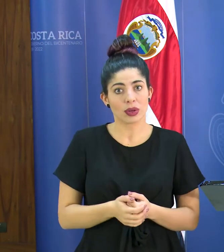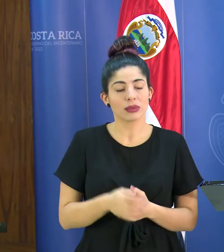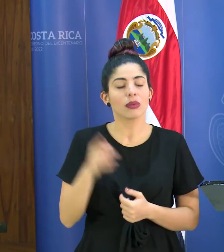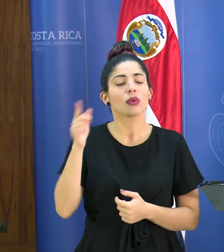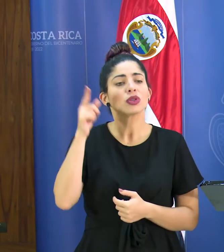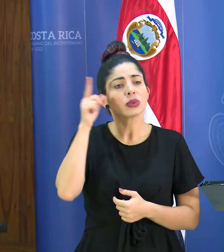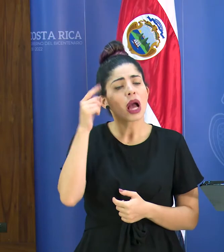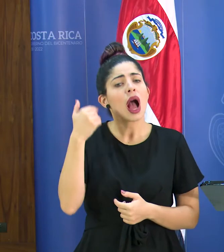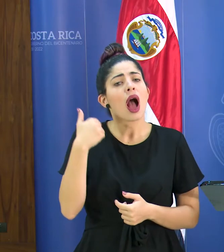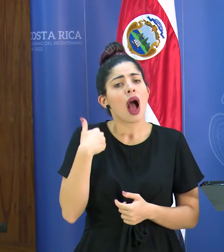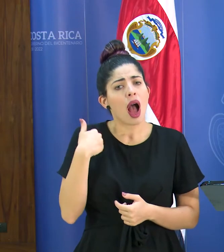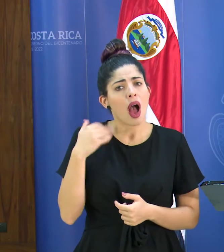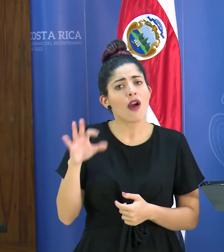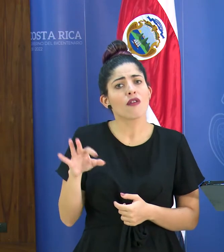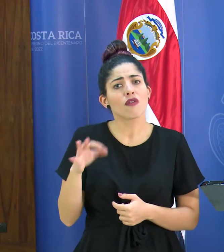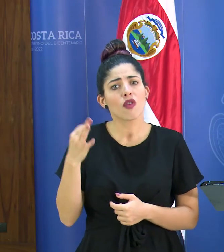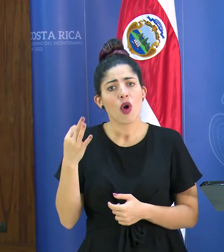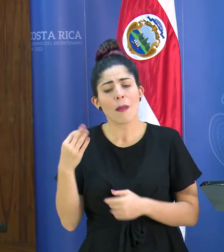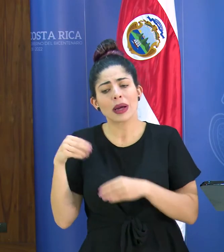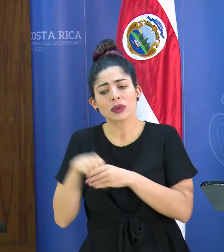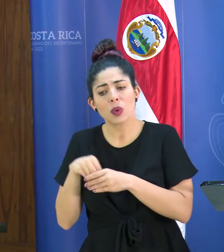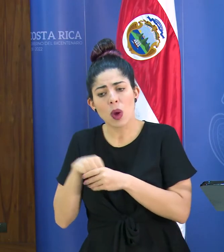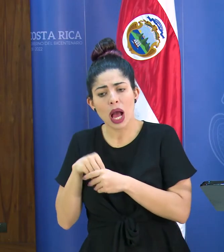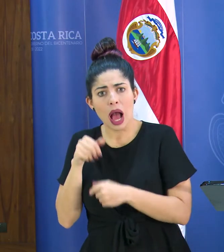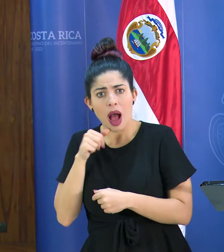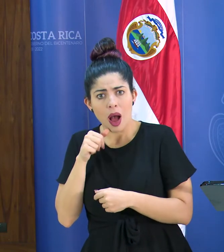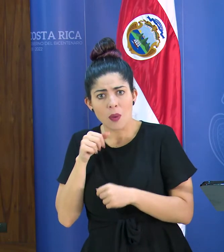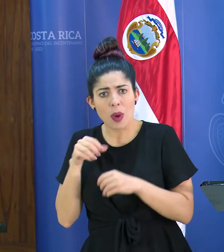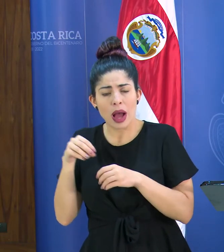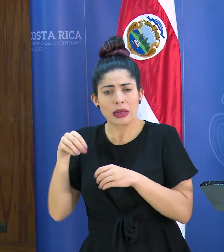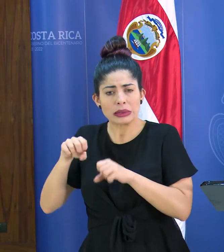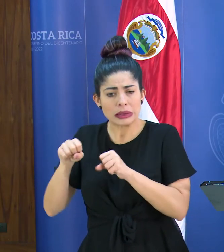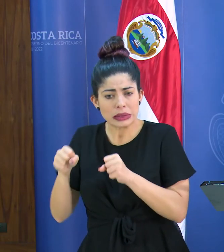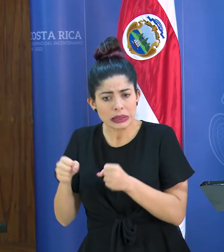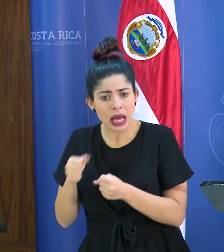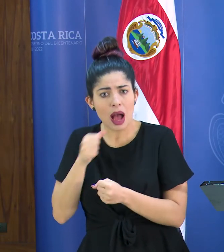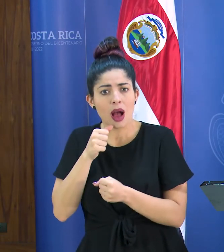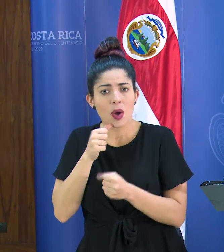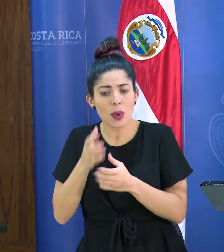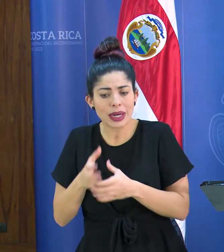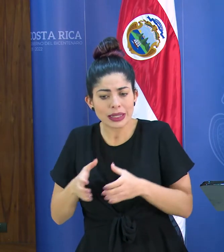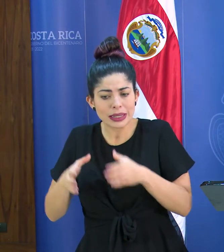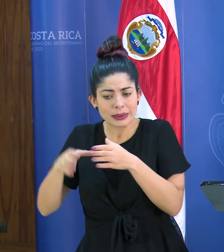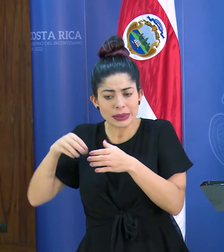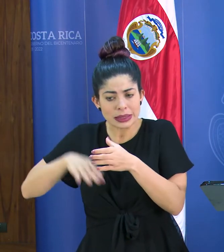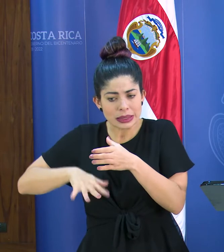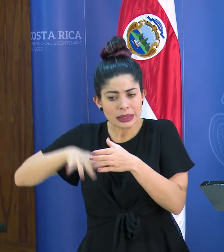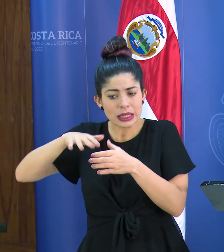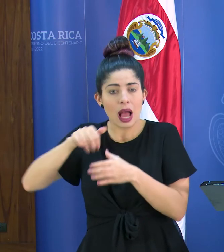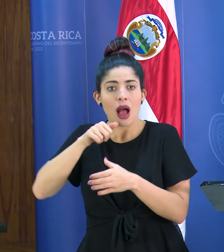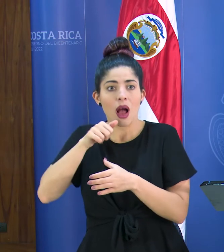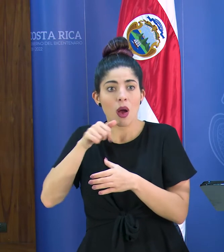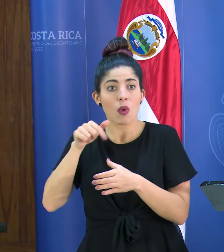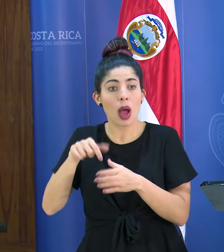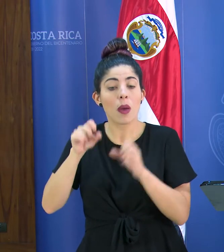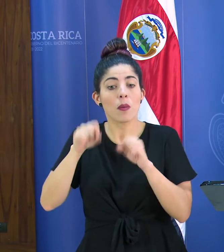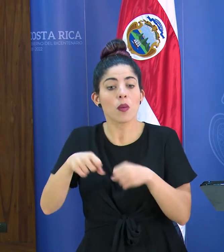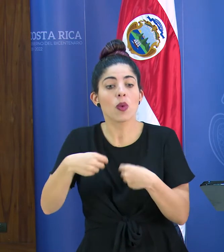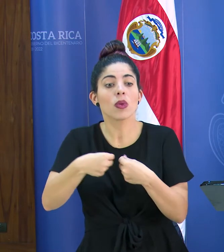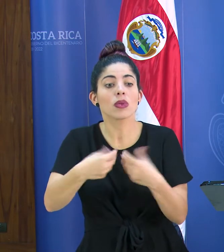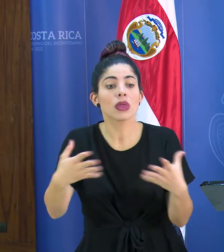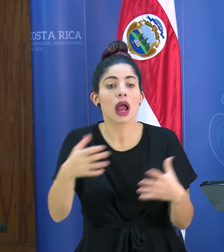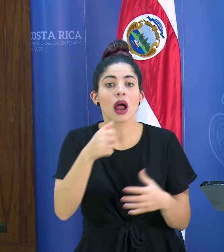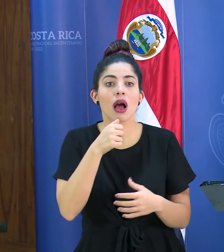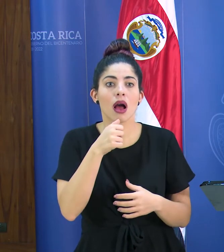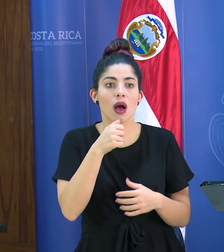que hay formas de reservar agua de contener agua en recipientes y de poder dar este suministro